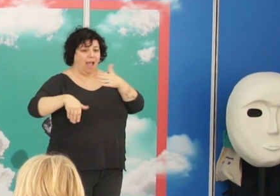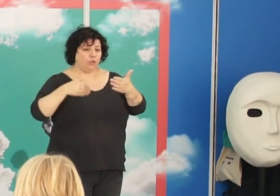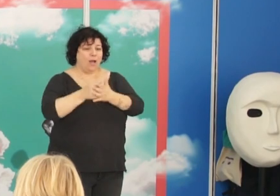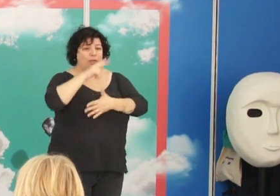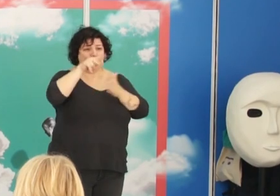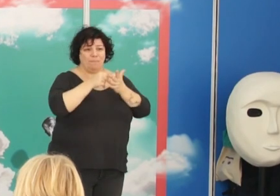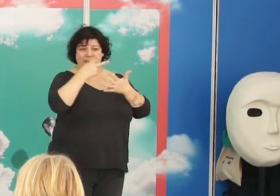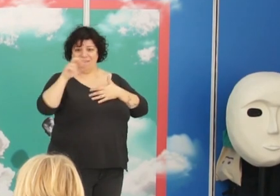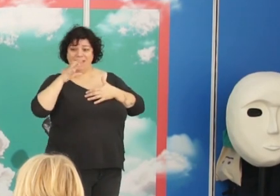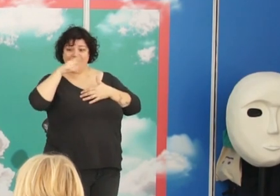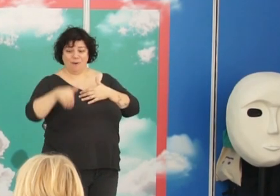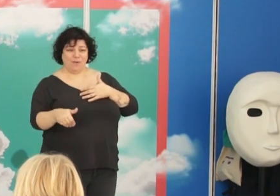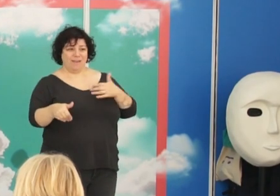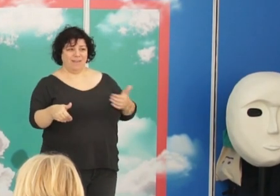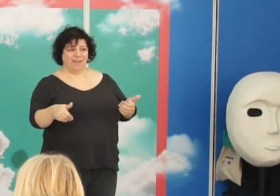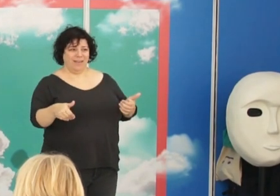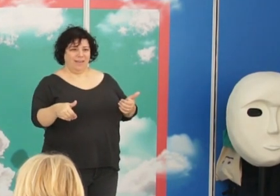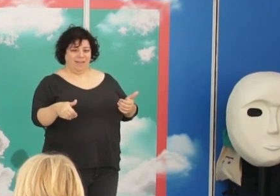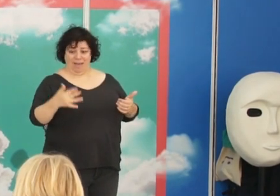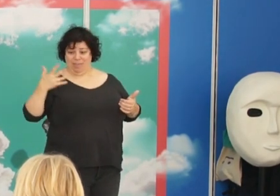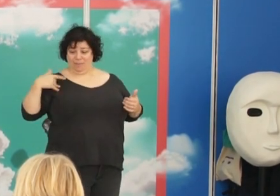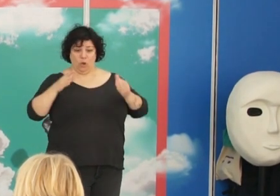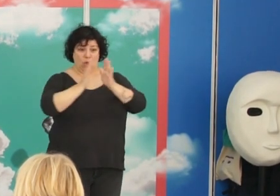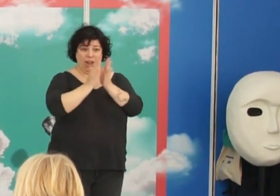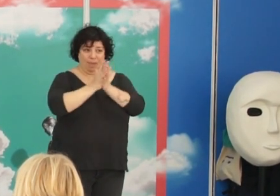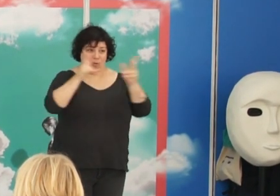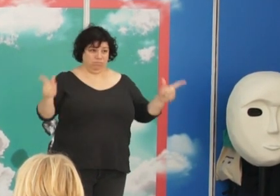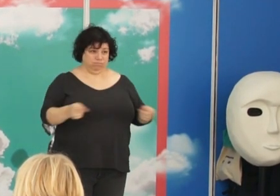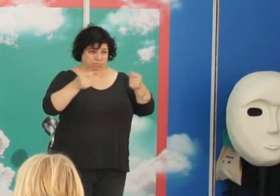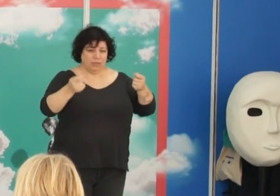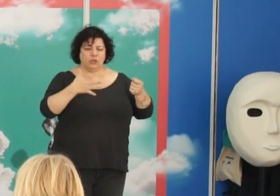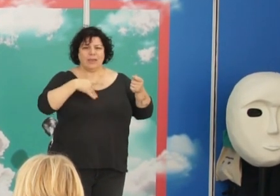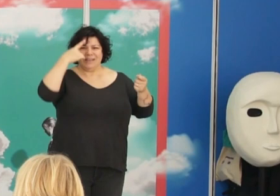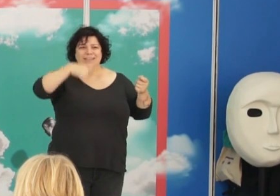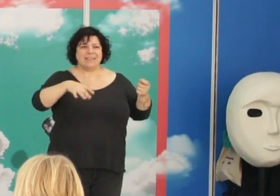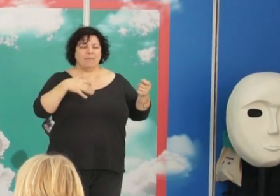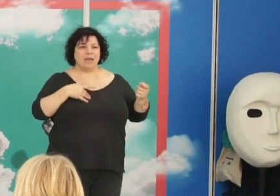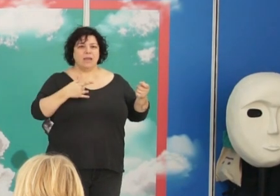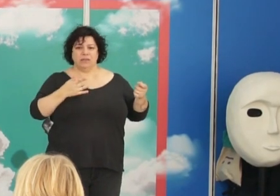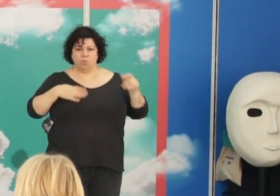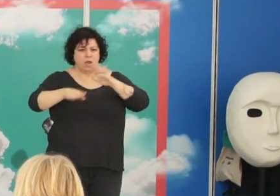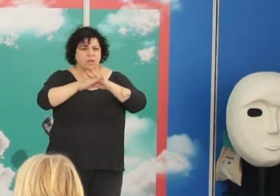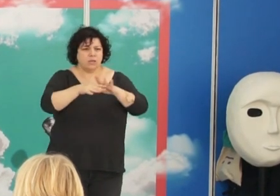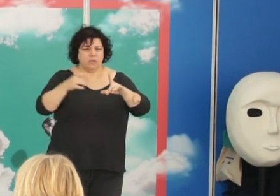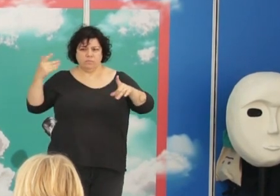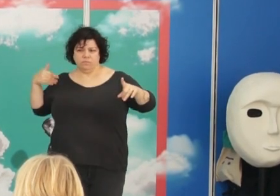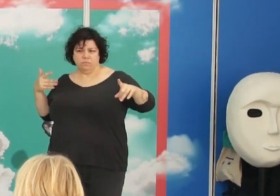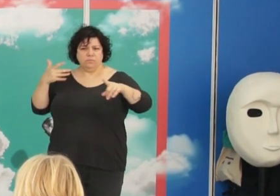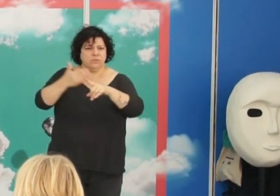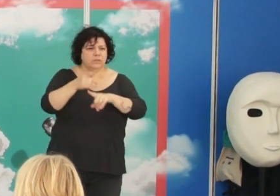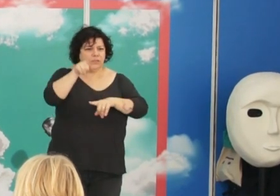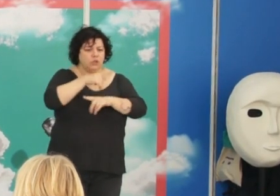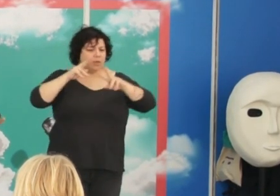2020, que fue cuando se publicó este libro, y yo quería saber qué se seguía trabajando, si seguían